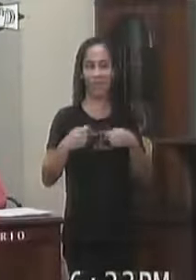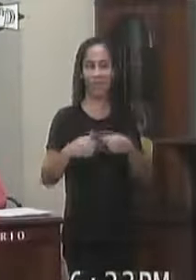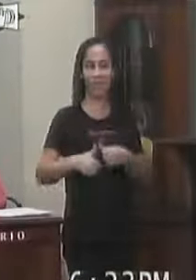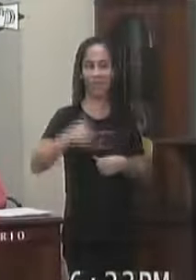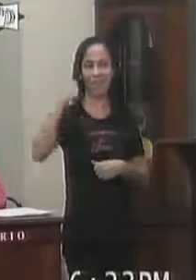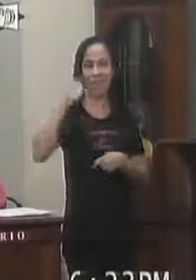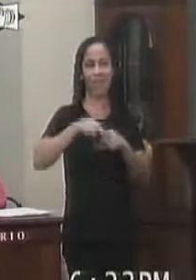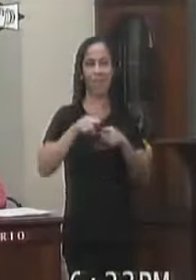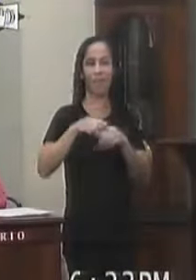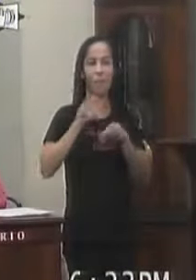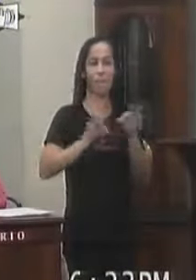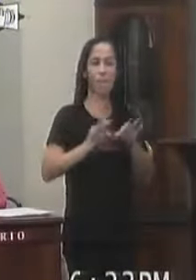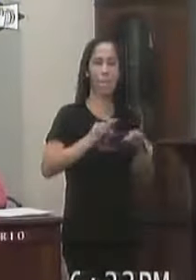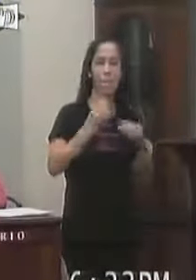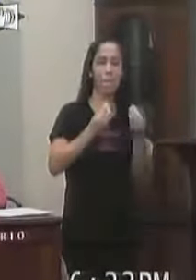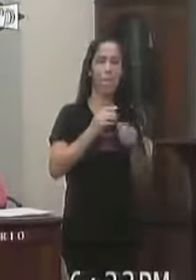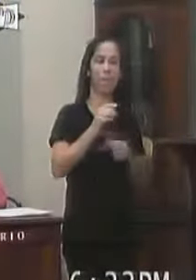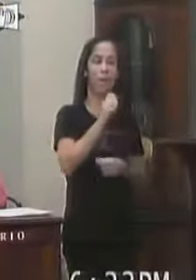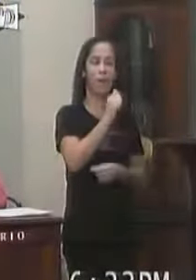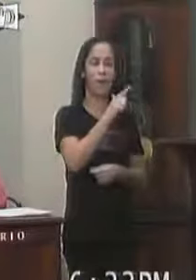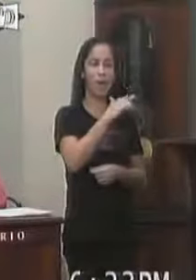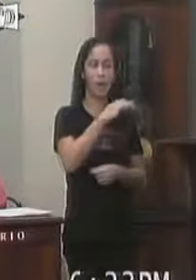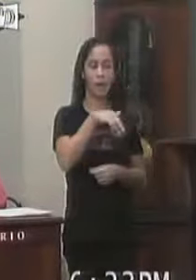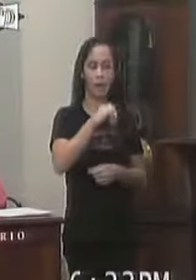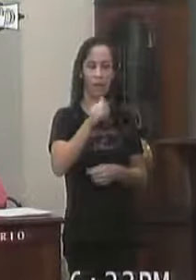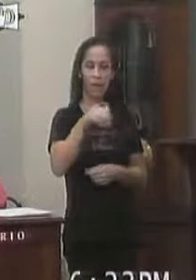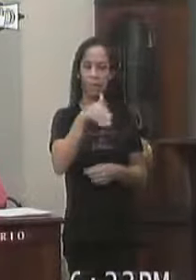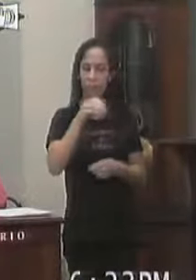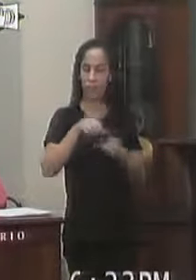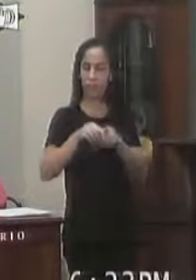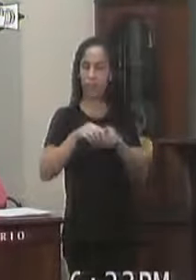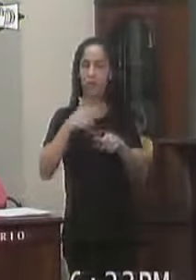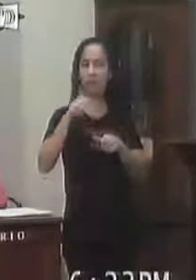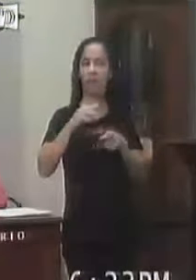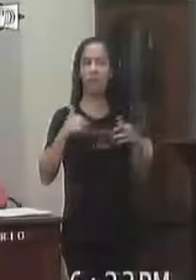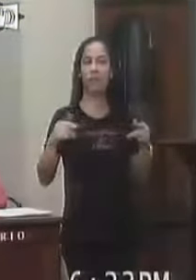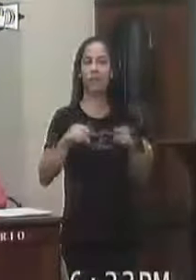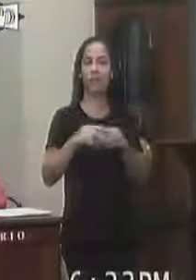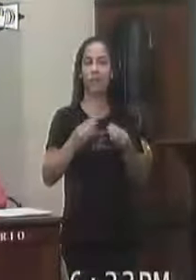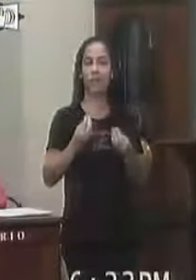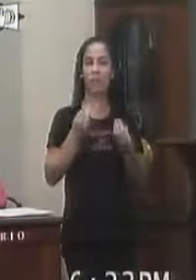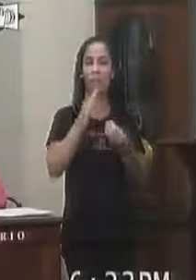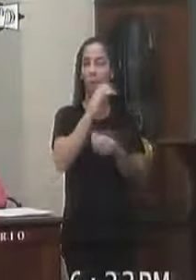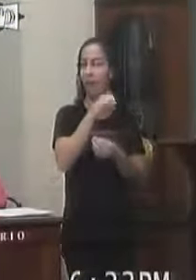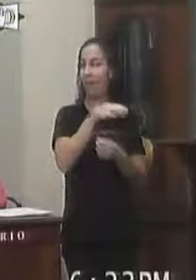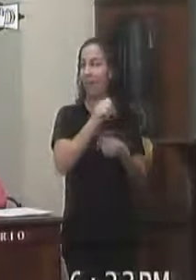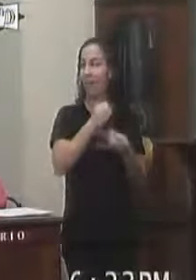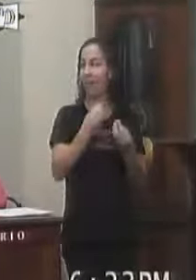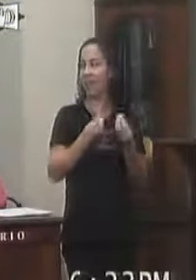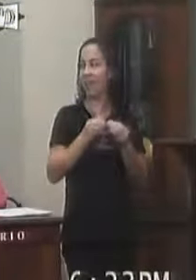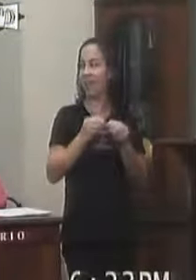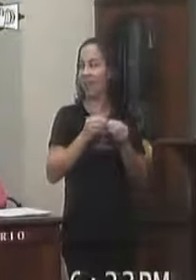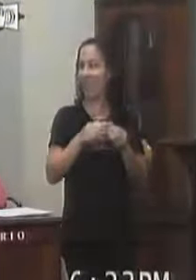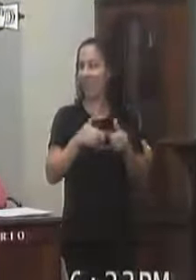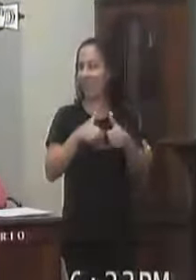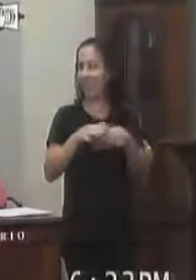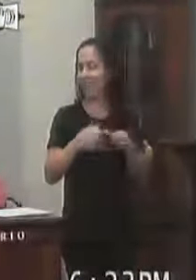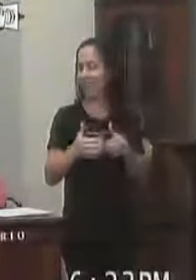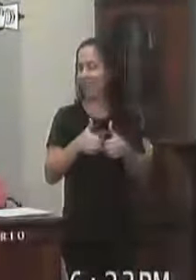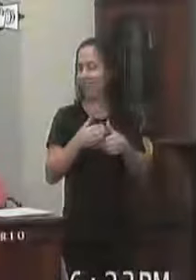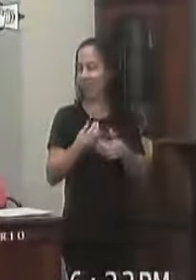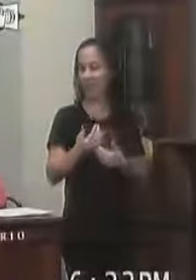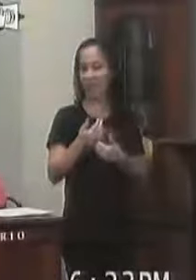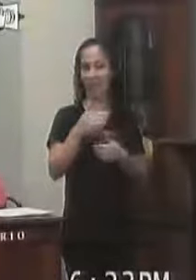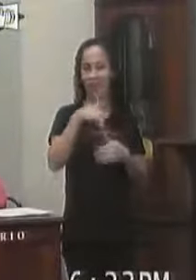Regulamentar Os processos De alienação E outras formas De desfazimento De bens Pertescentes A Câmara Municipal De Valença